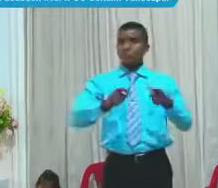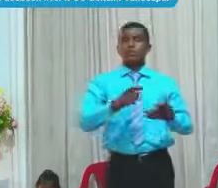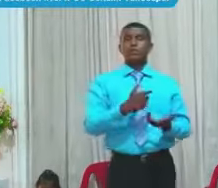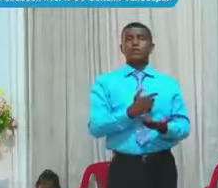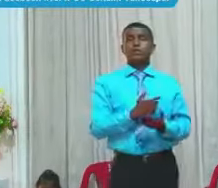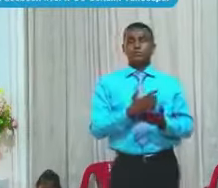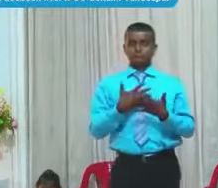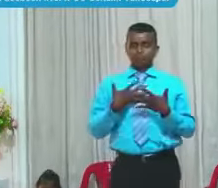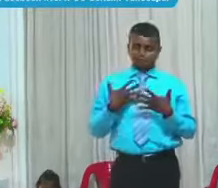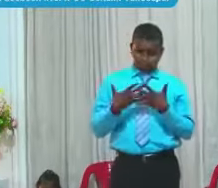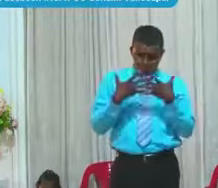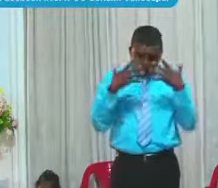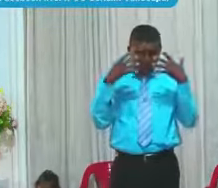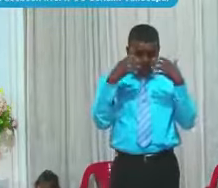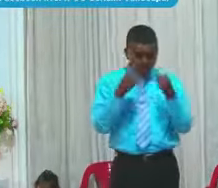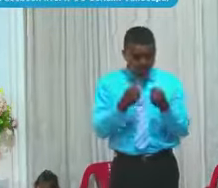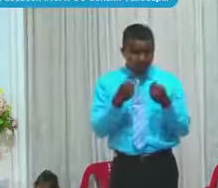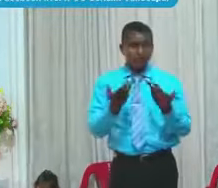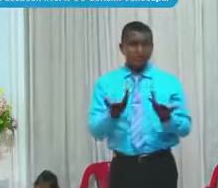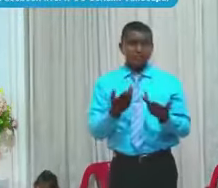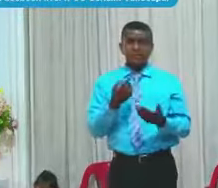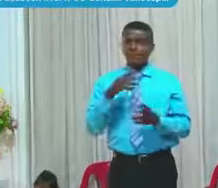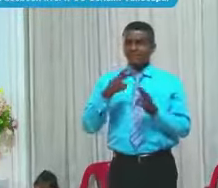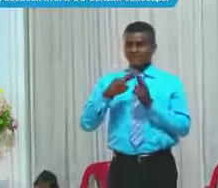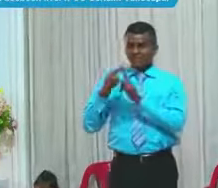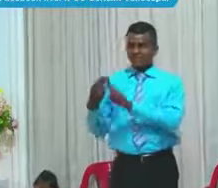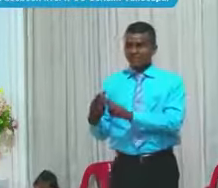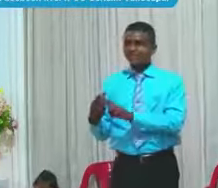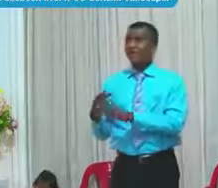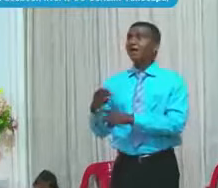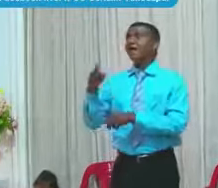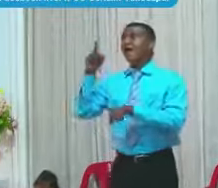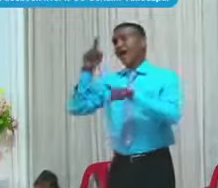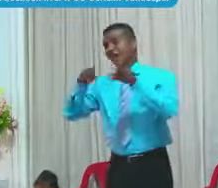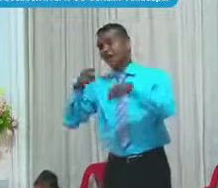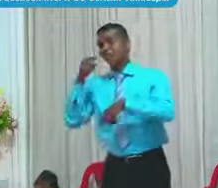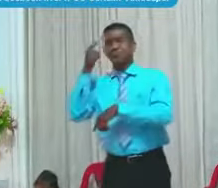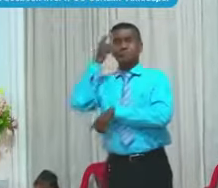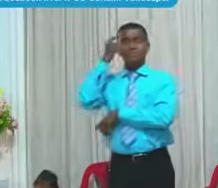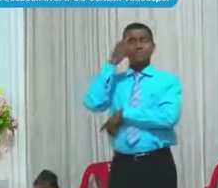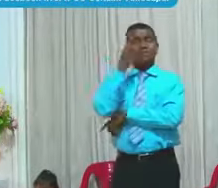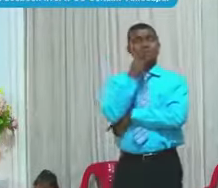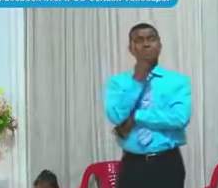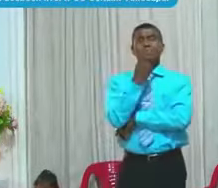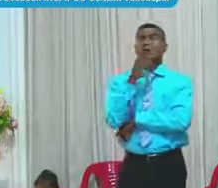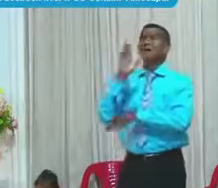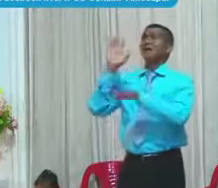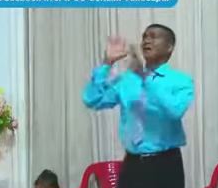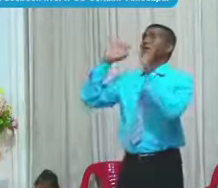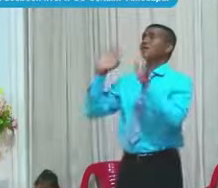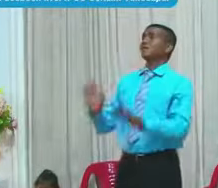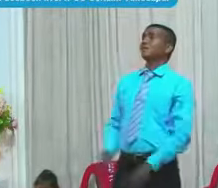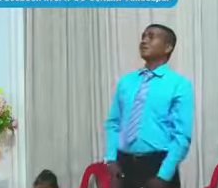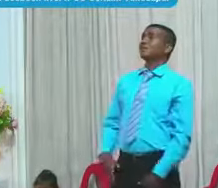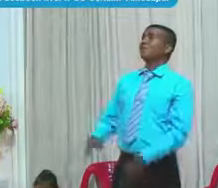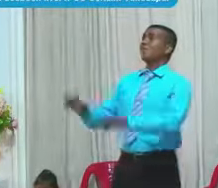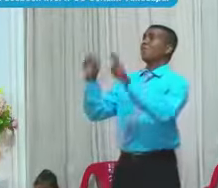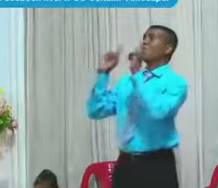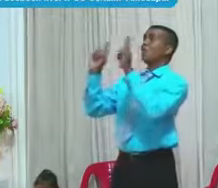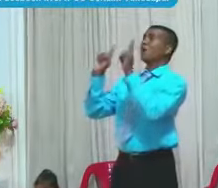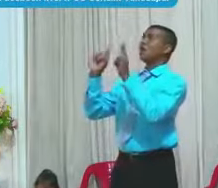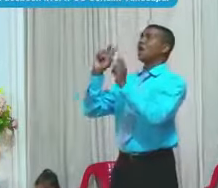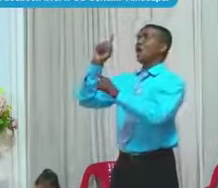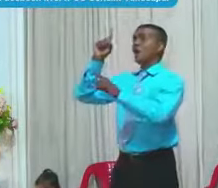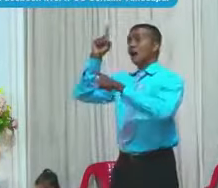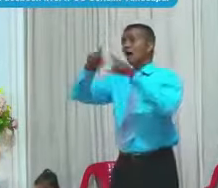Es decir Ay Señor Si hubiera Quien me hubiera Dicho Y aquí dice Si